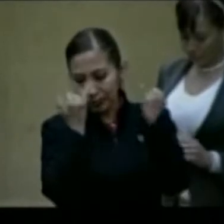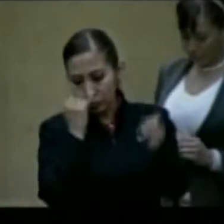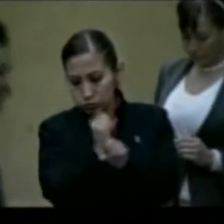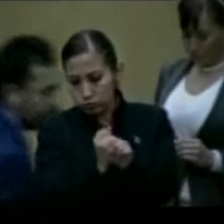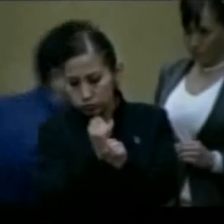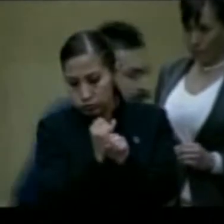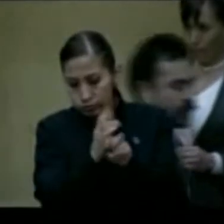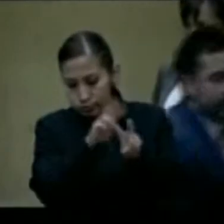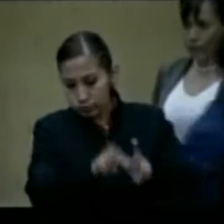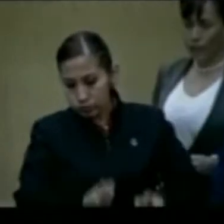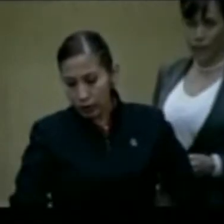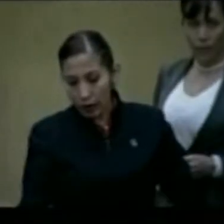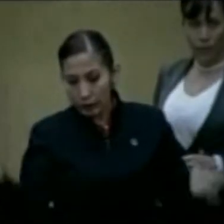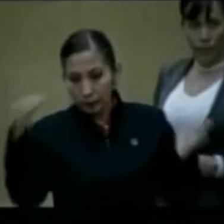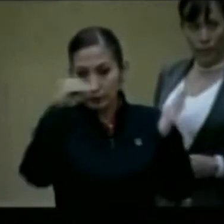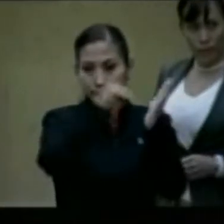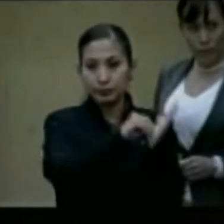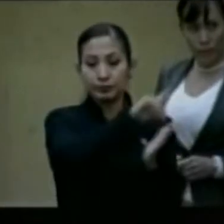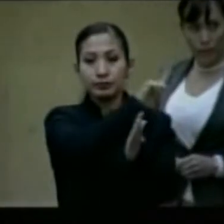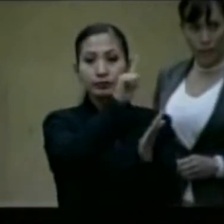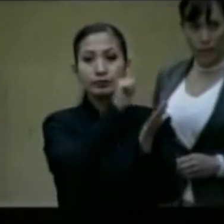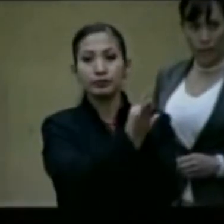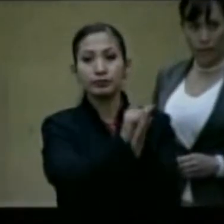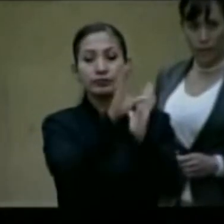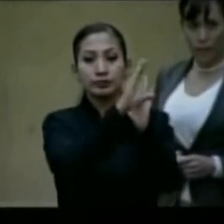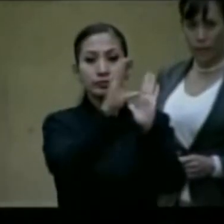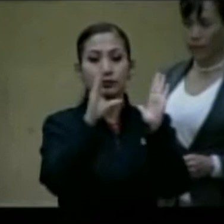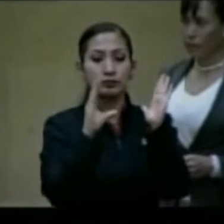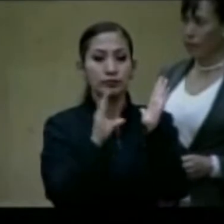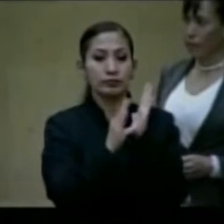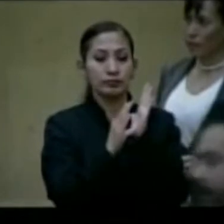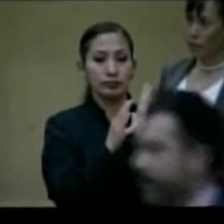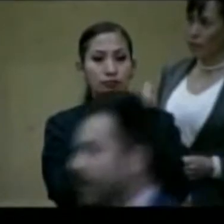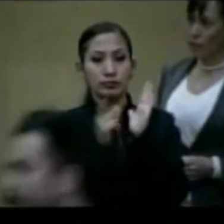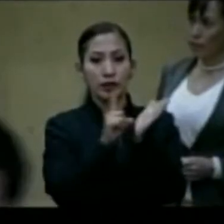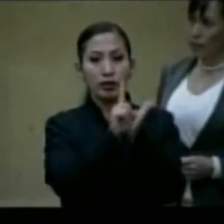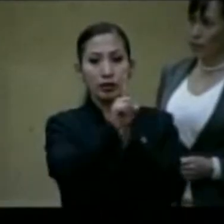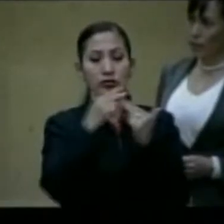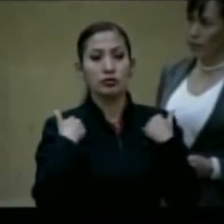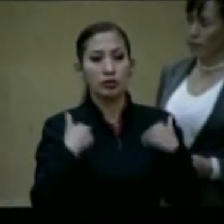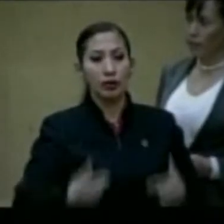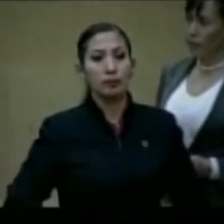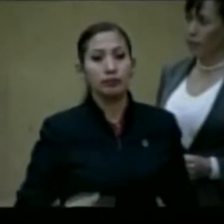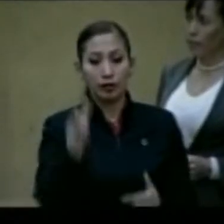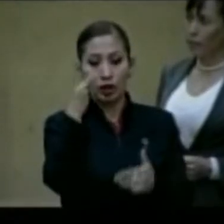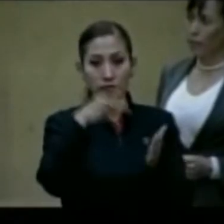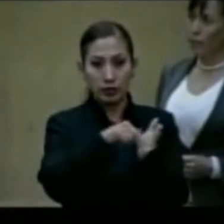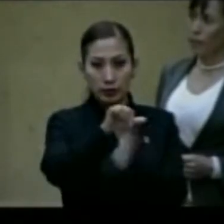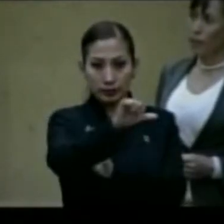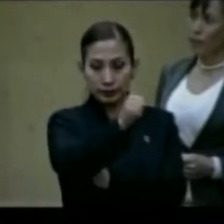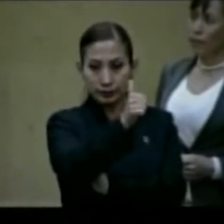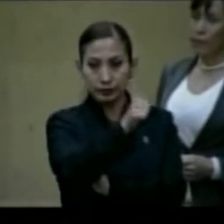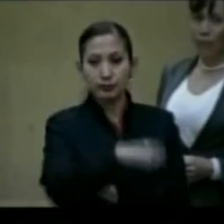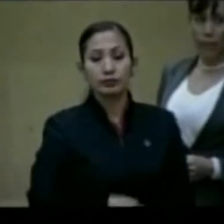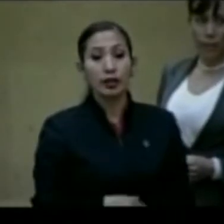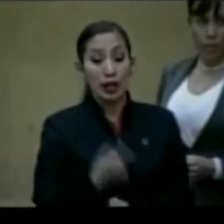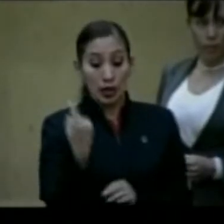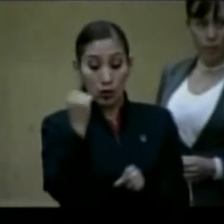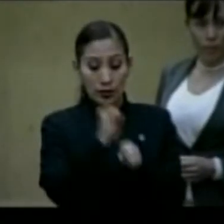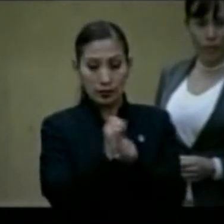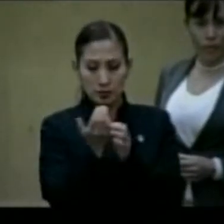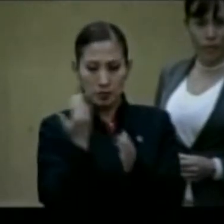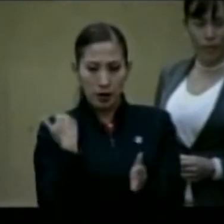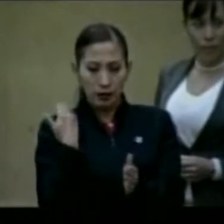implementación de la Reforma Constitucional de Derechos Humanos de 2011. Y la semana